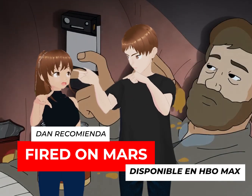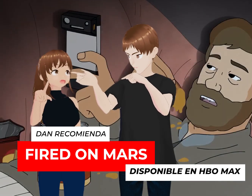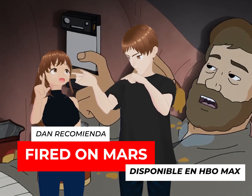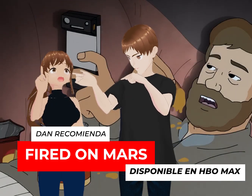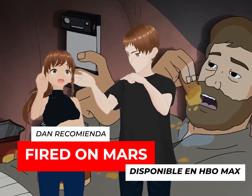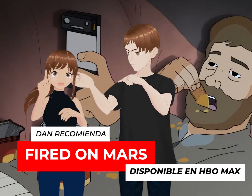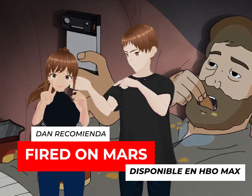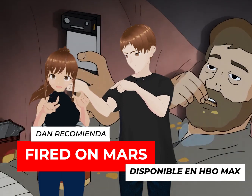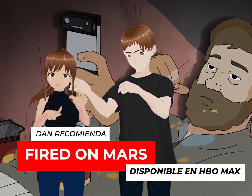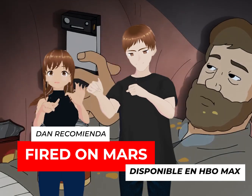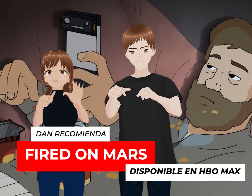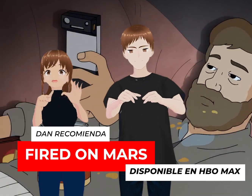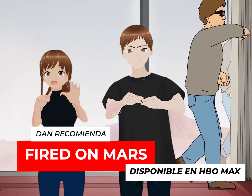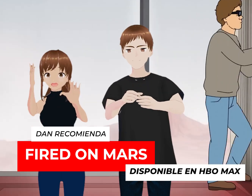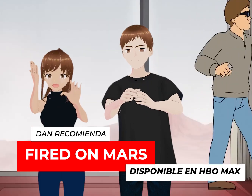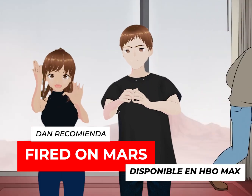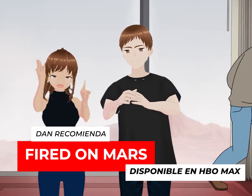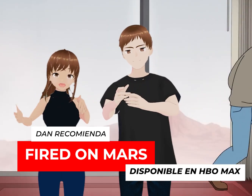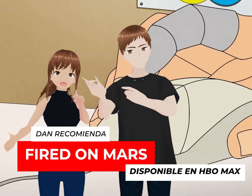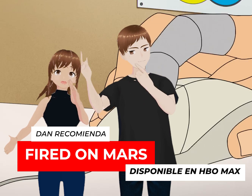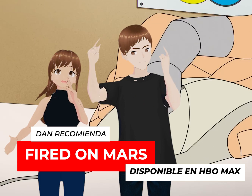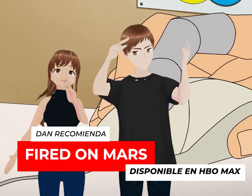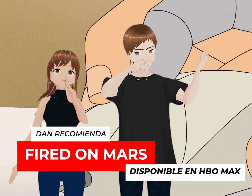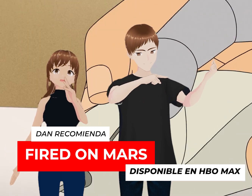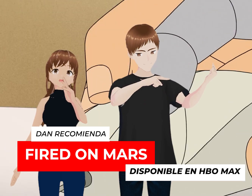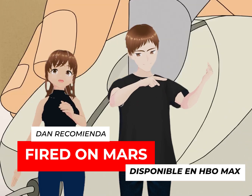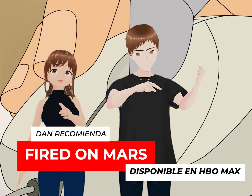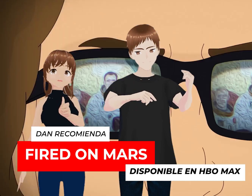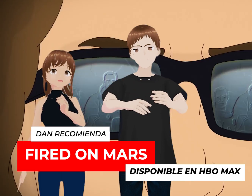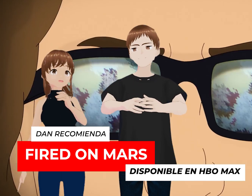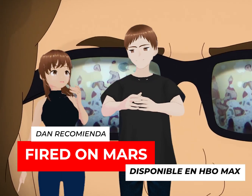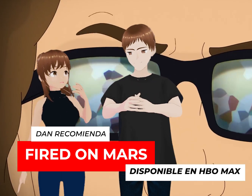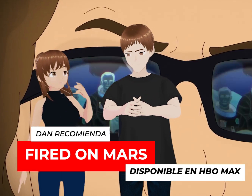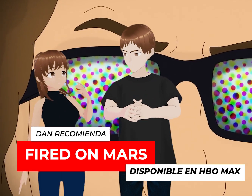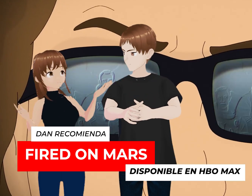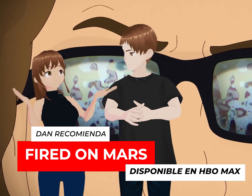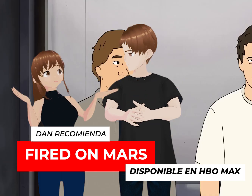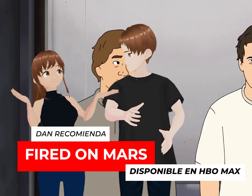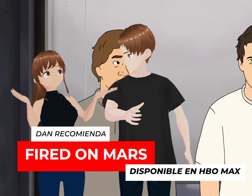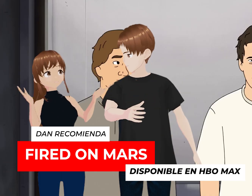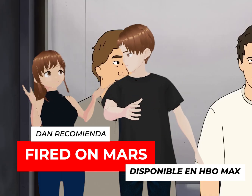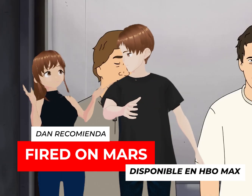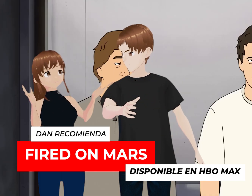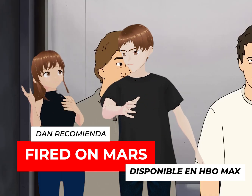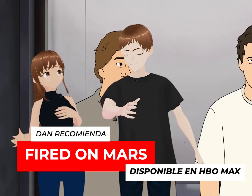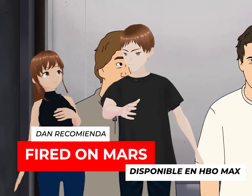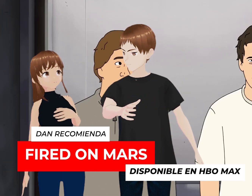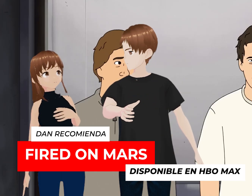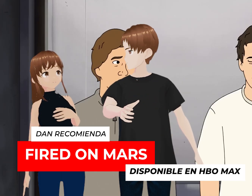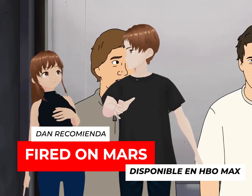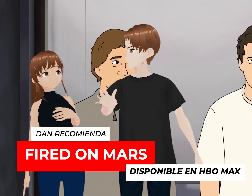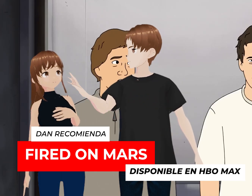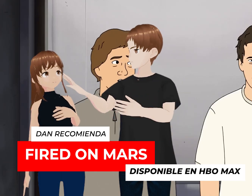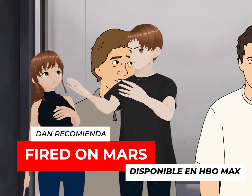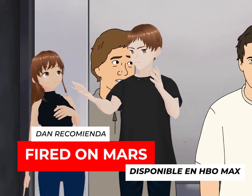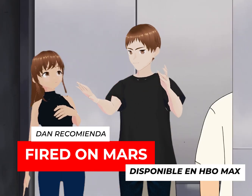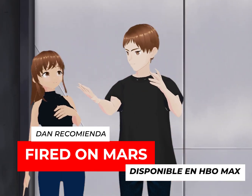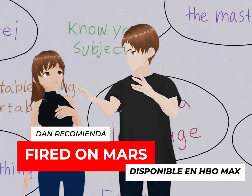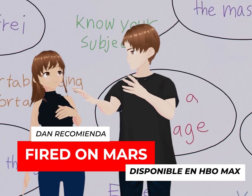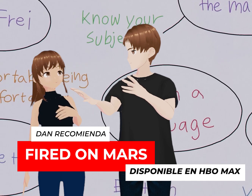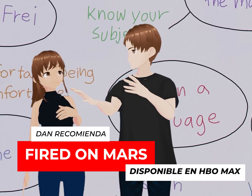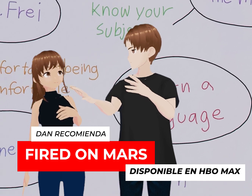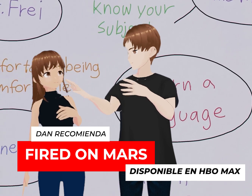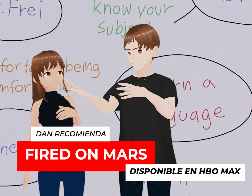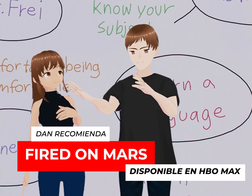recomendamos en el episodio de ciencia ficción, ¿no? Exactamente. Bueno, yo no lo vi. Bueno,